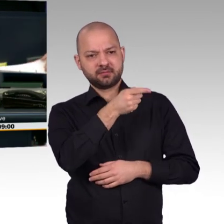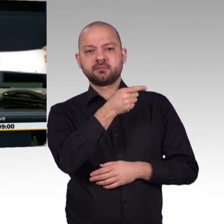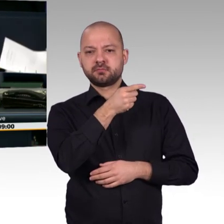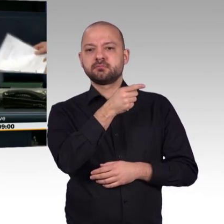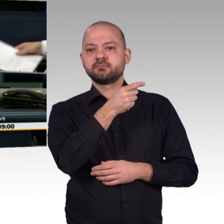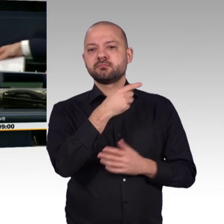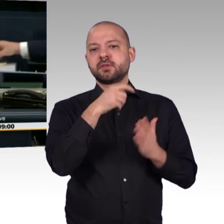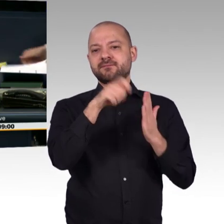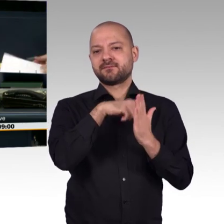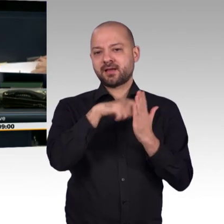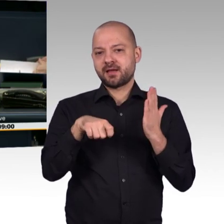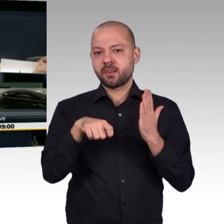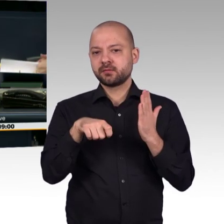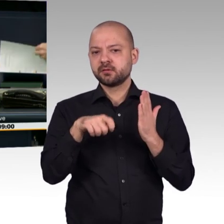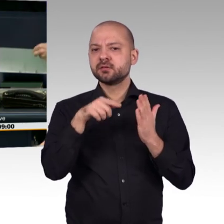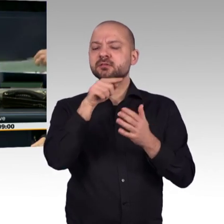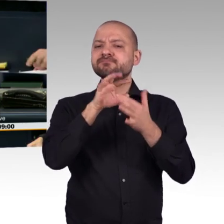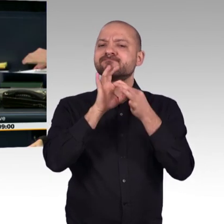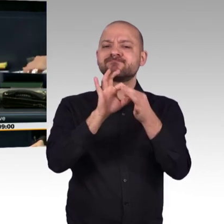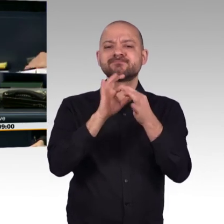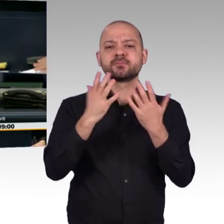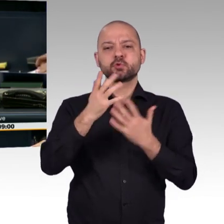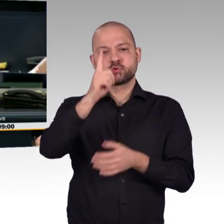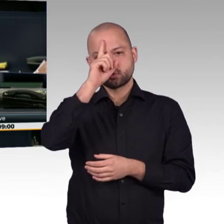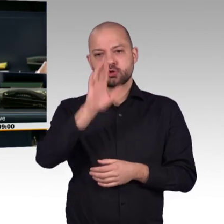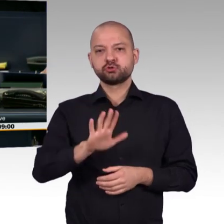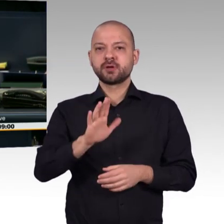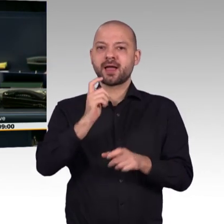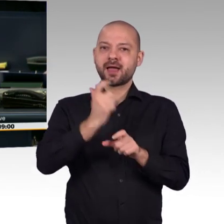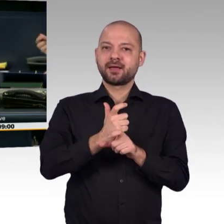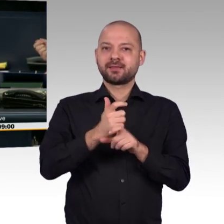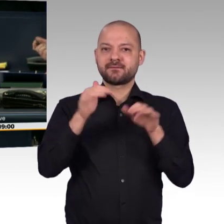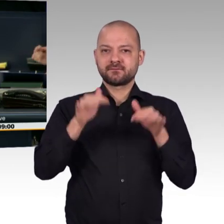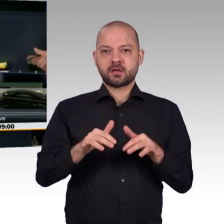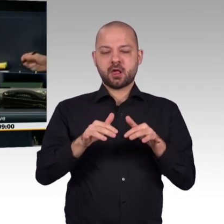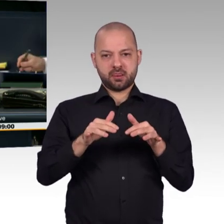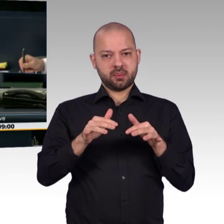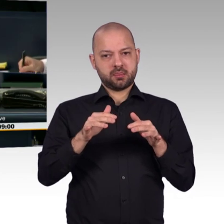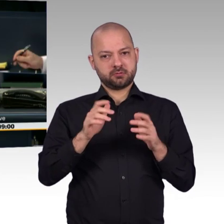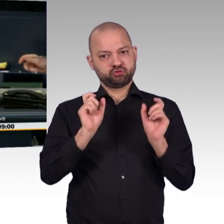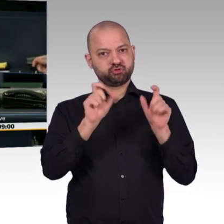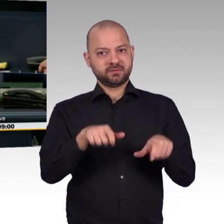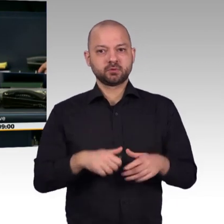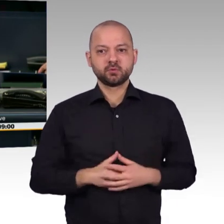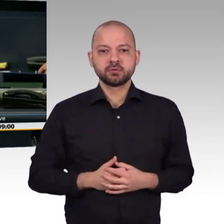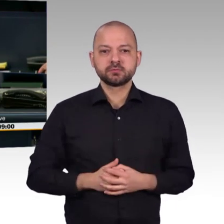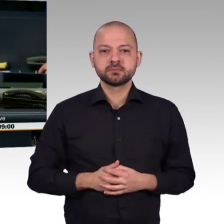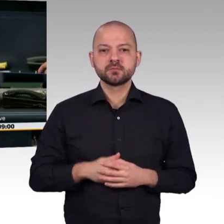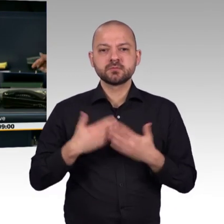Christian Schmidt als Mitglied zu berufen. Stimmen Sie dem zu? Das ist offenbar der Fall. Dann ist der Kollege Christian Schmidt als